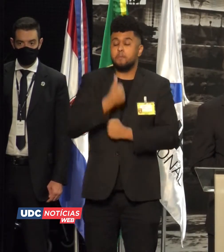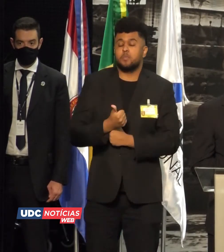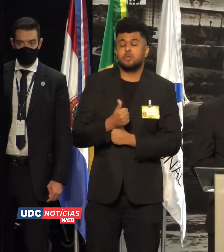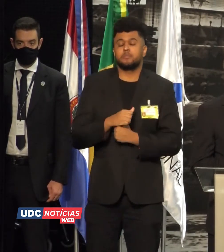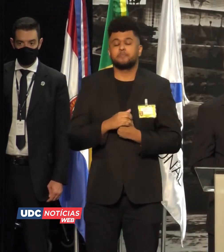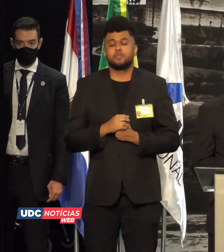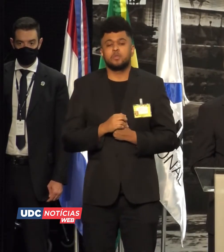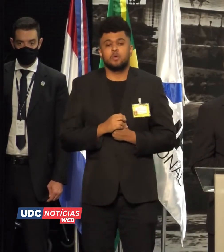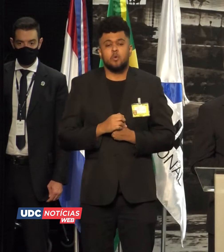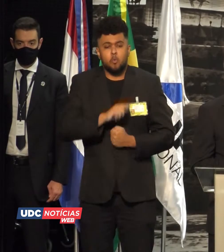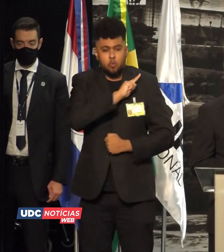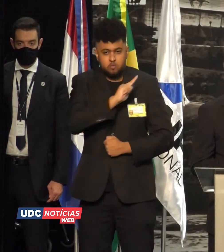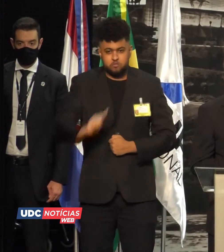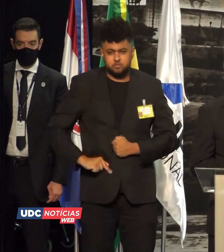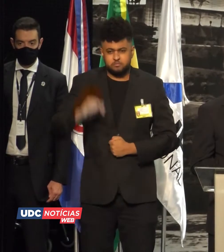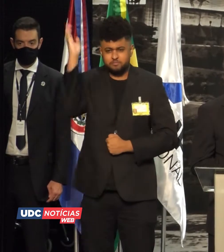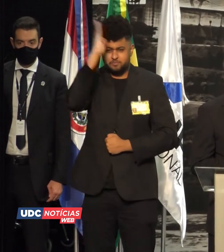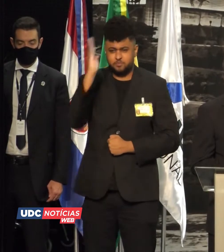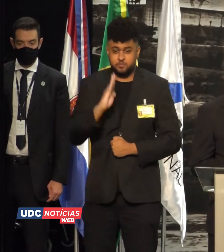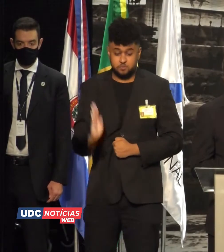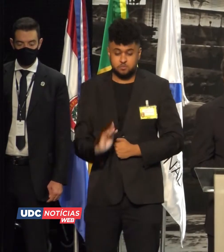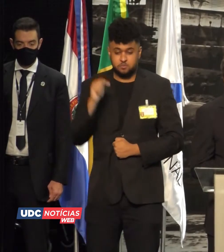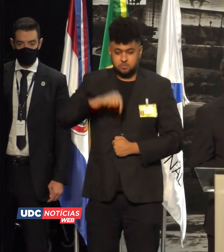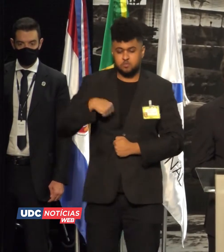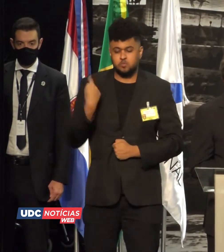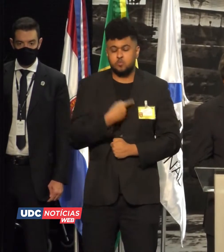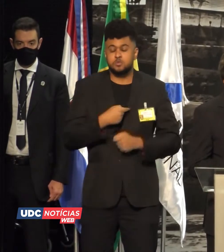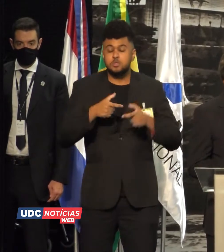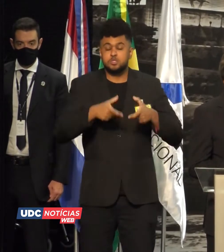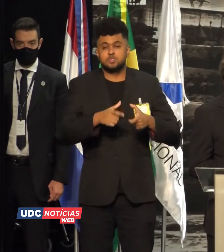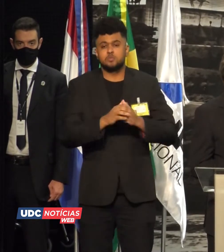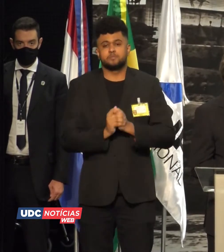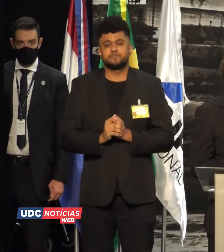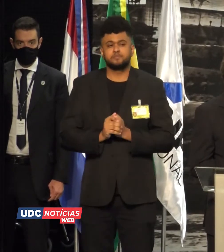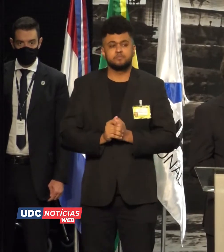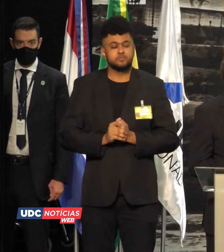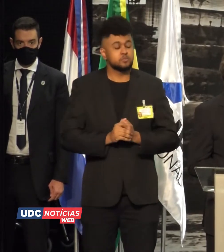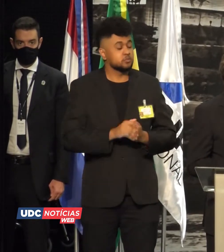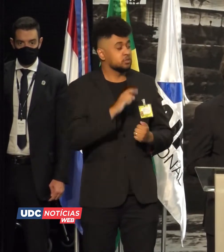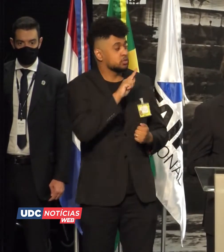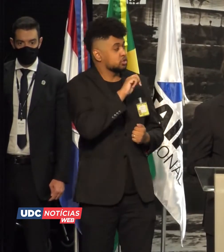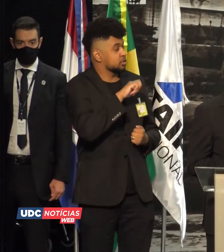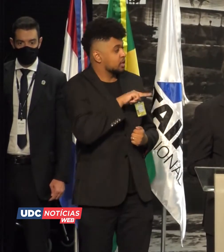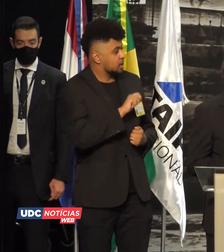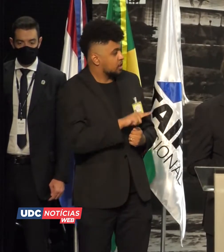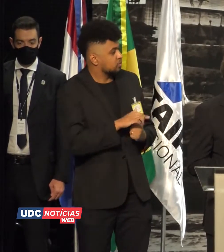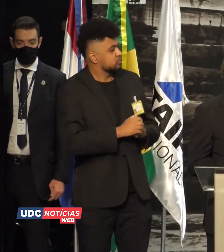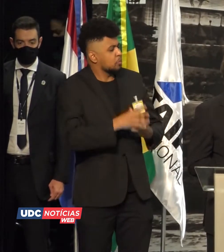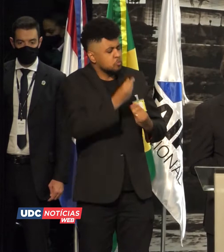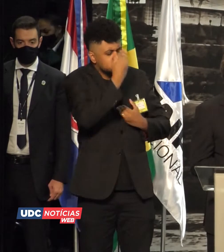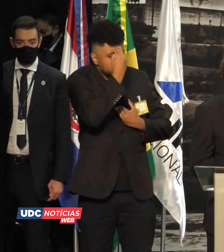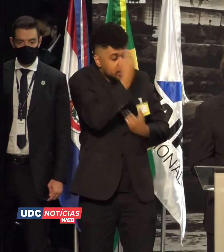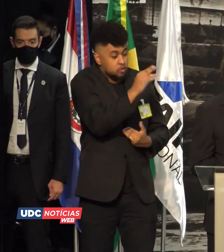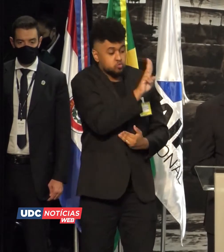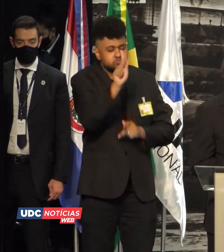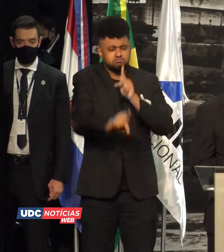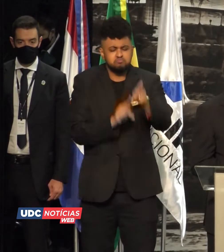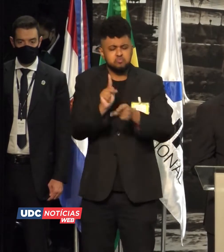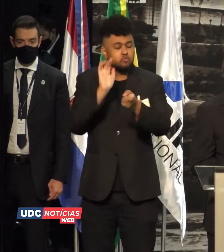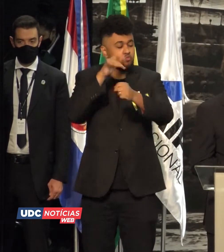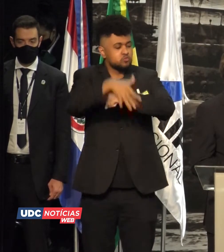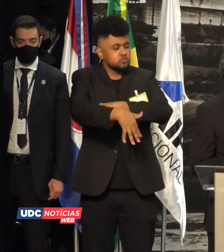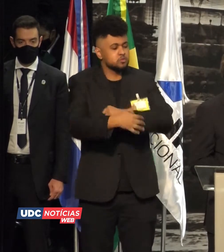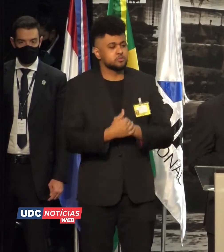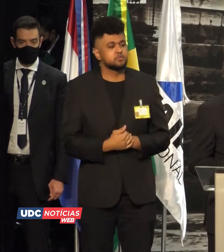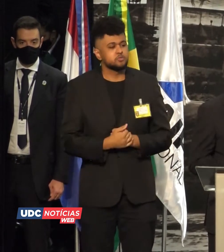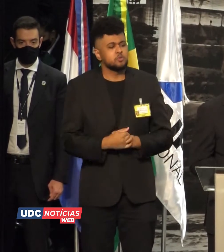o governo brasileiro aqui na nossa região. Então, general Silvio Luna, muito obrigado em nome do povo de Foz do